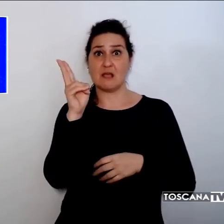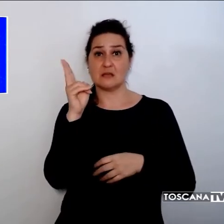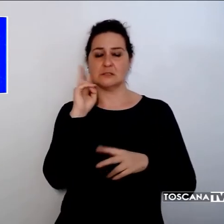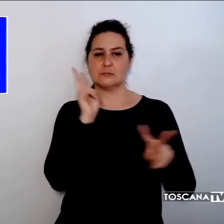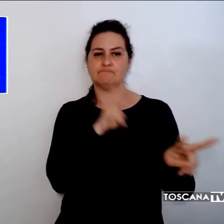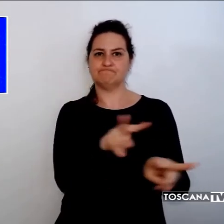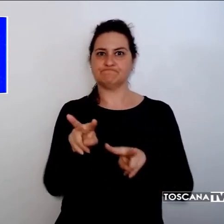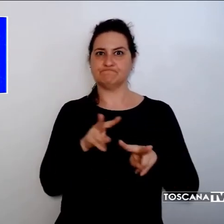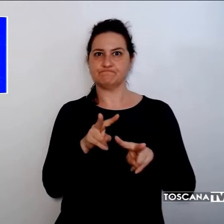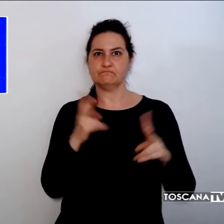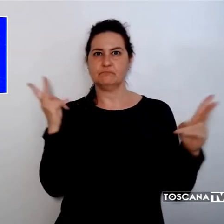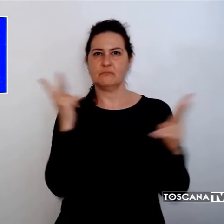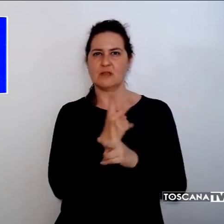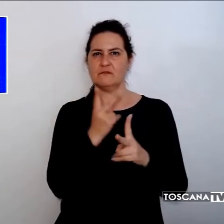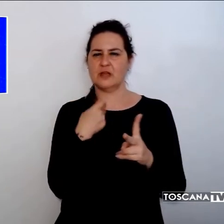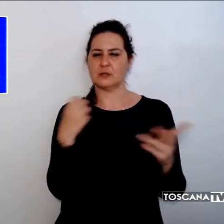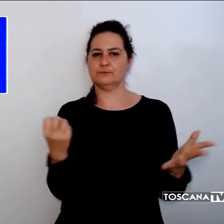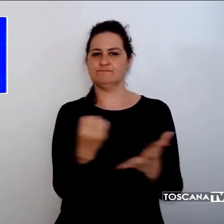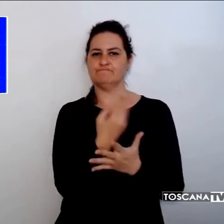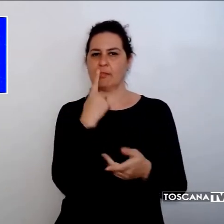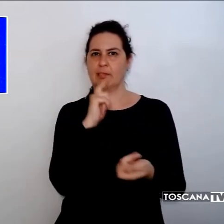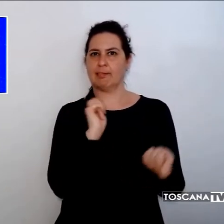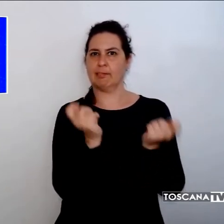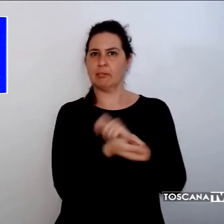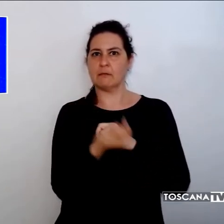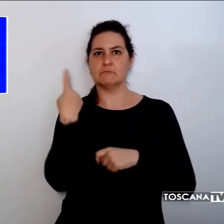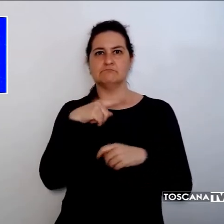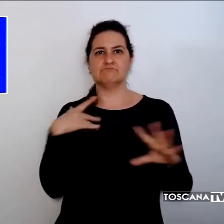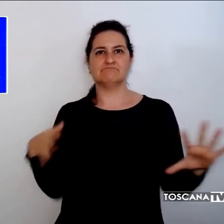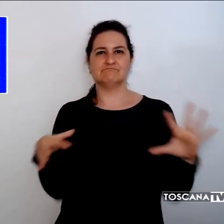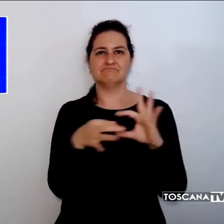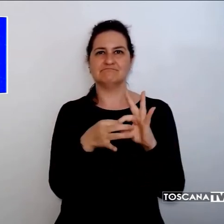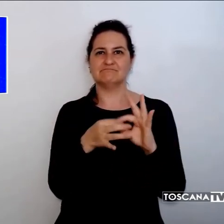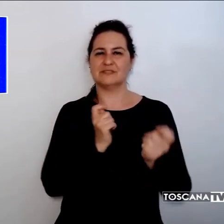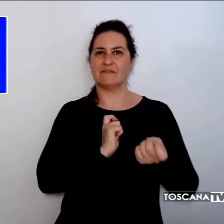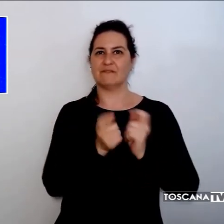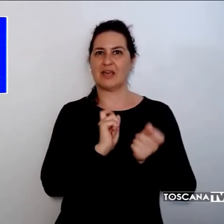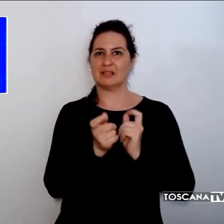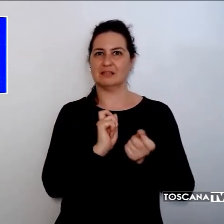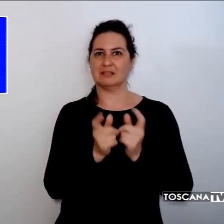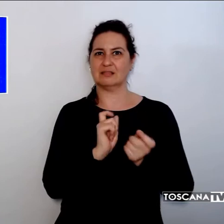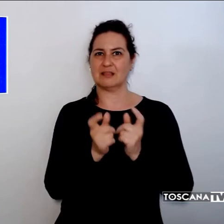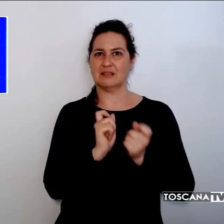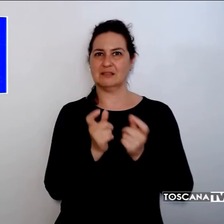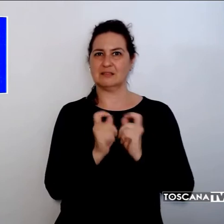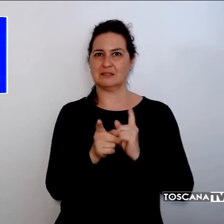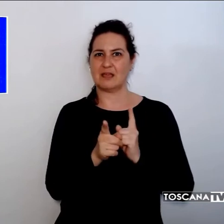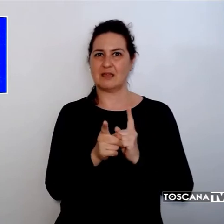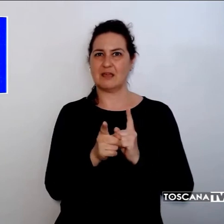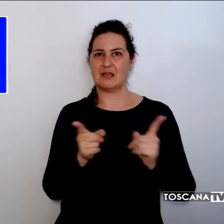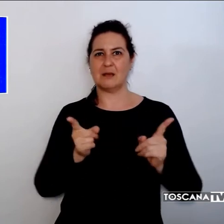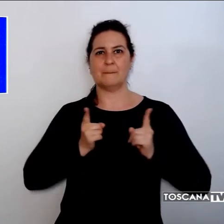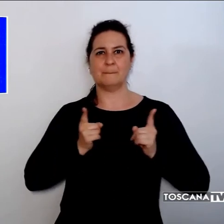distorsivi del mercato legati alla commercializzazione dei dispositivi di protezione